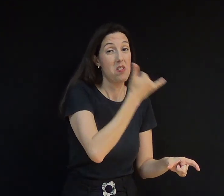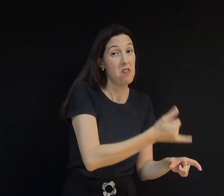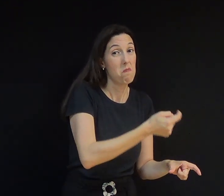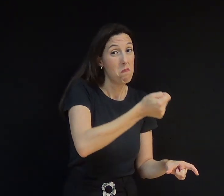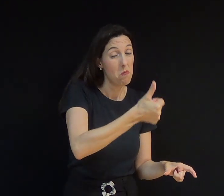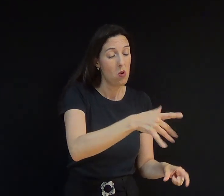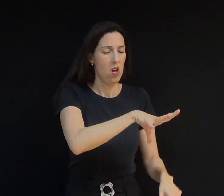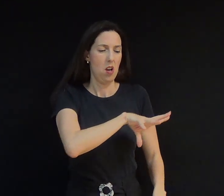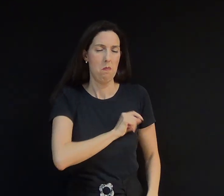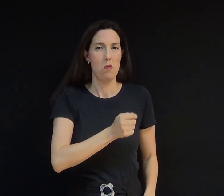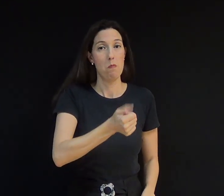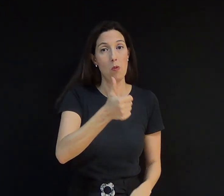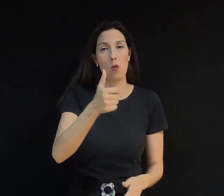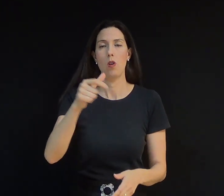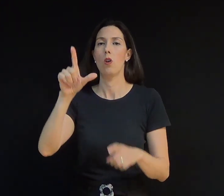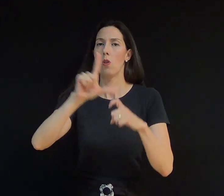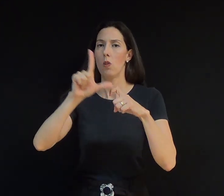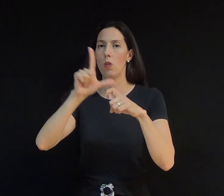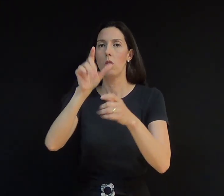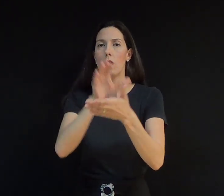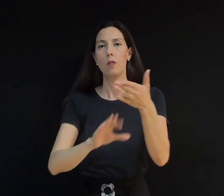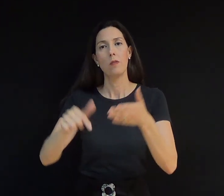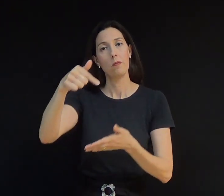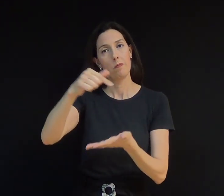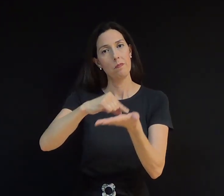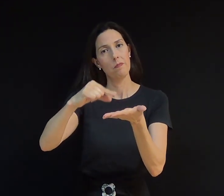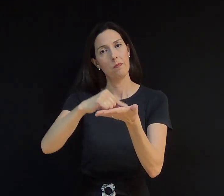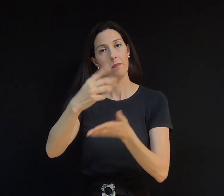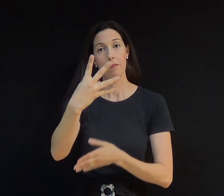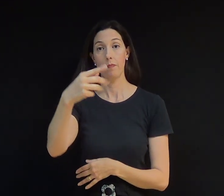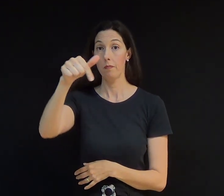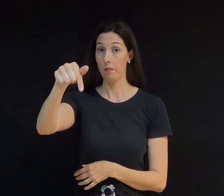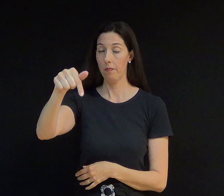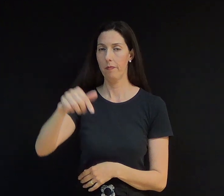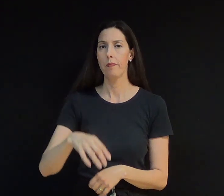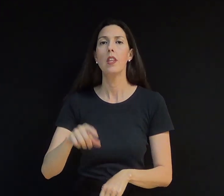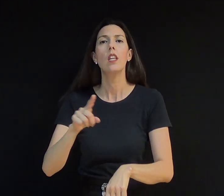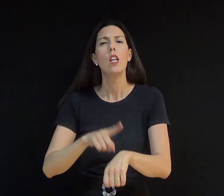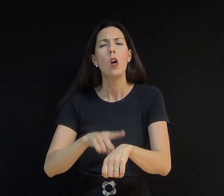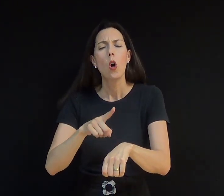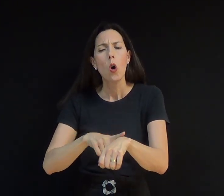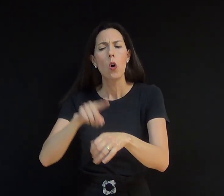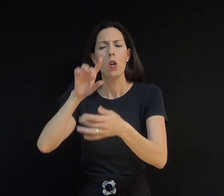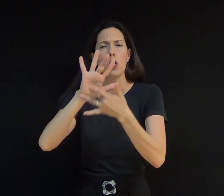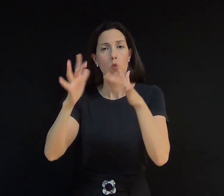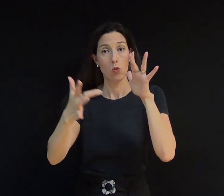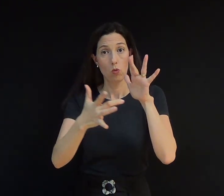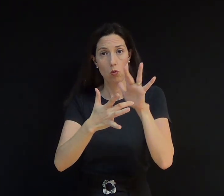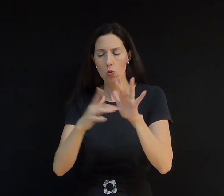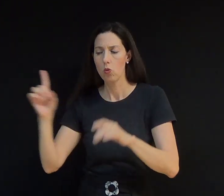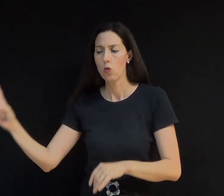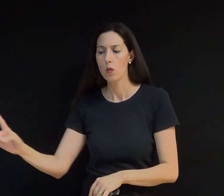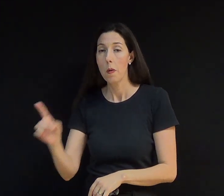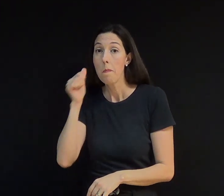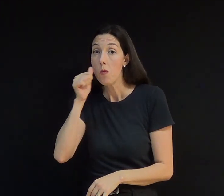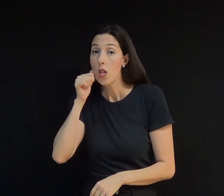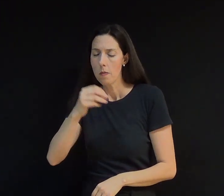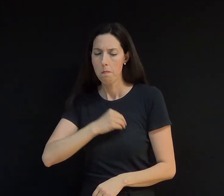7, 47. Jesus, ao receber a adoração de uma pecadora que ungia seus pés,